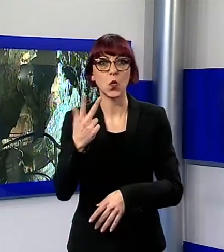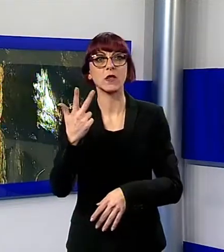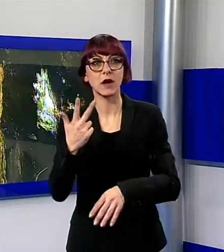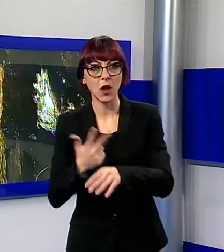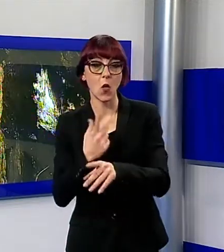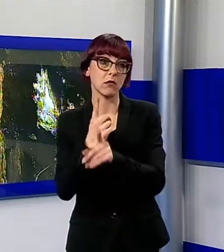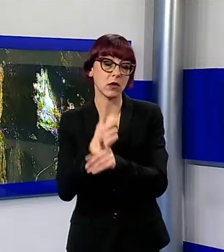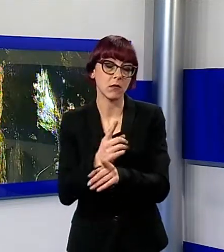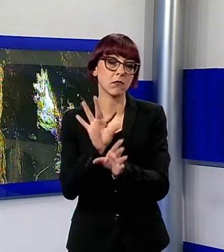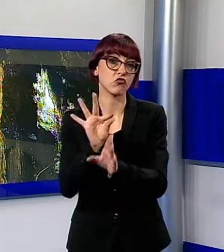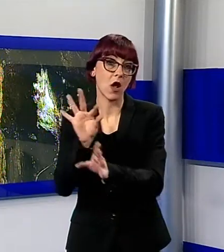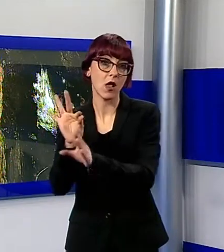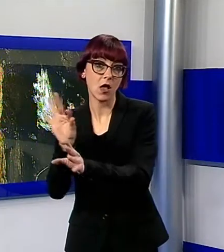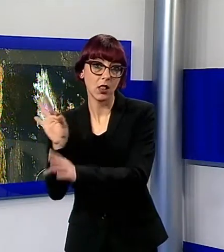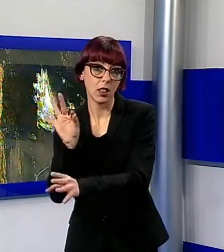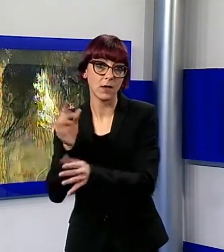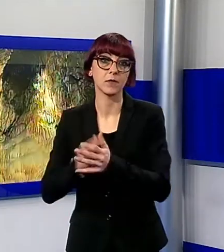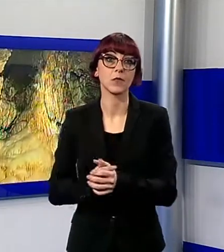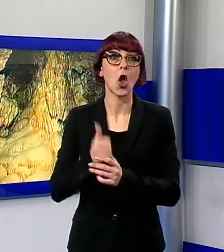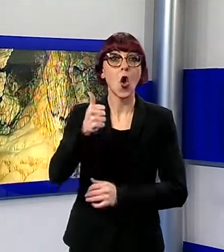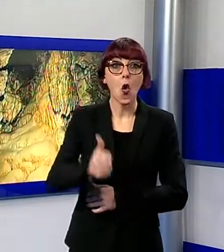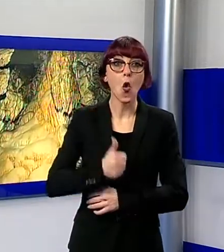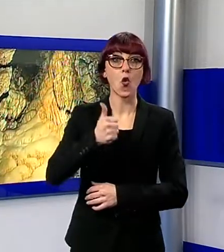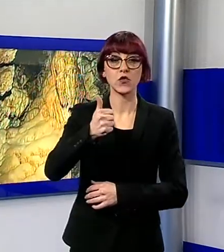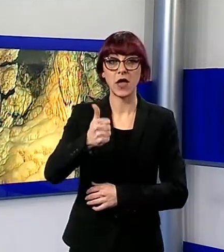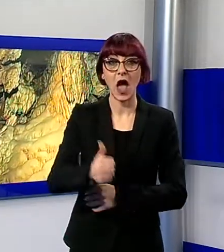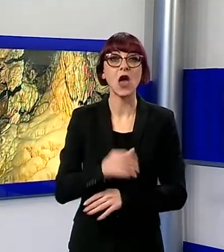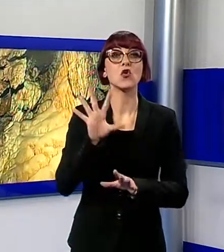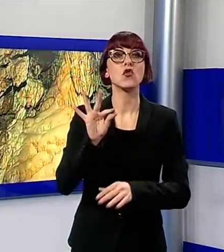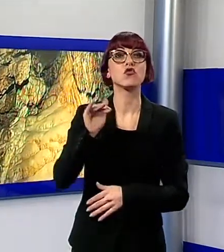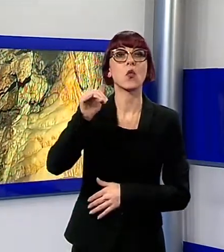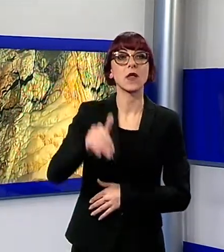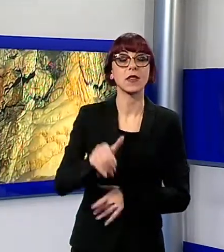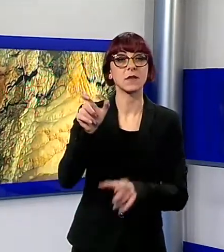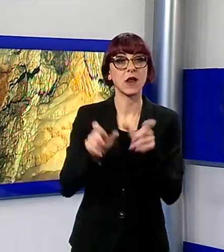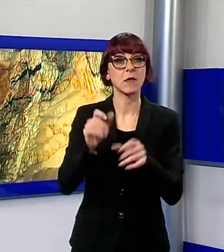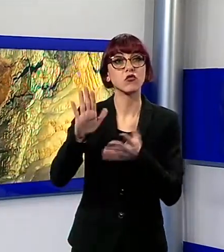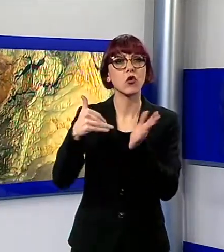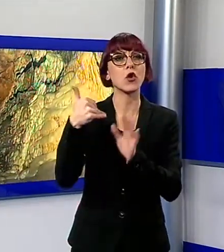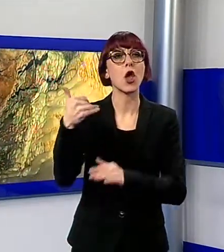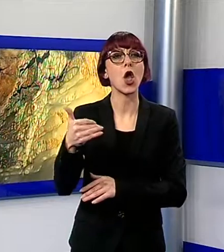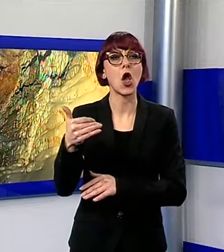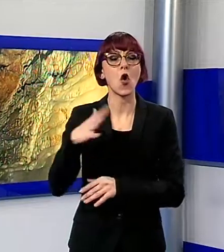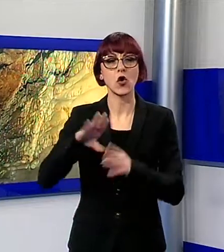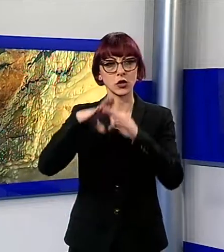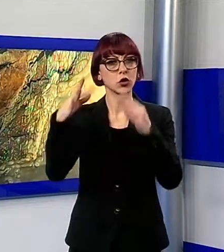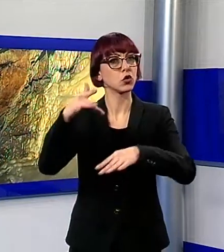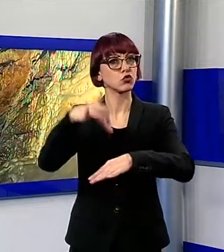Ogni anno, più di 50.000 persone salgono alle pendici della Pania secca per entrare nel cuore delle apuane, per vivere